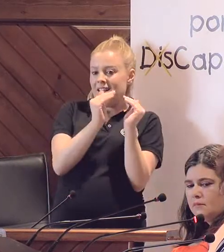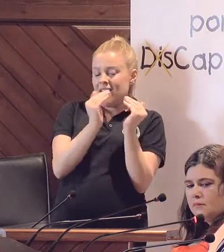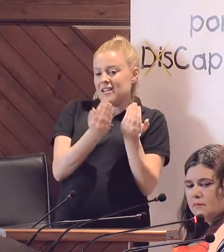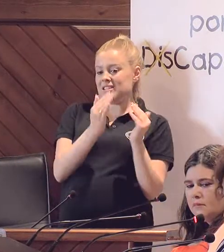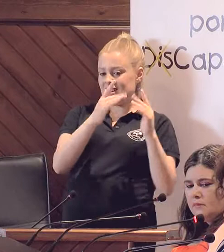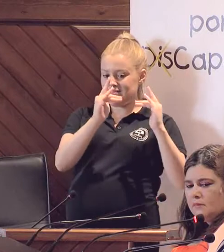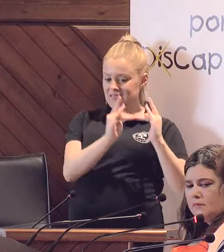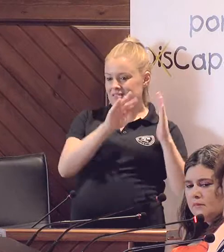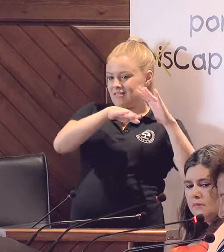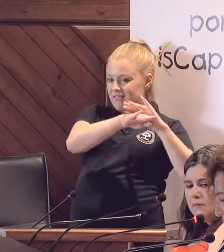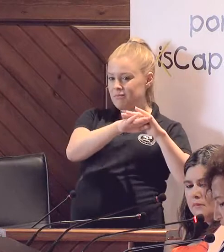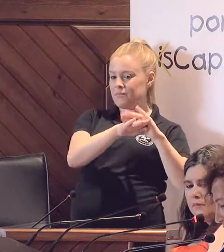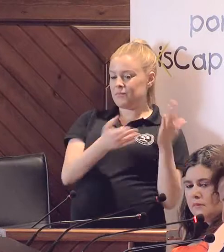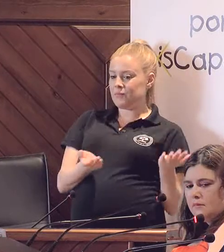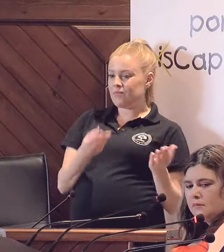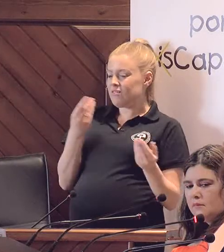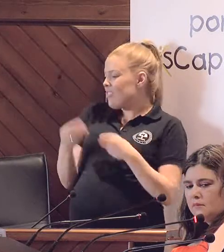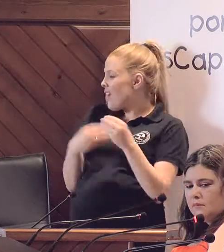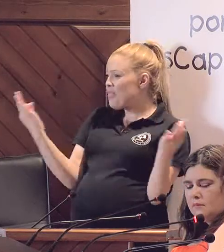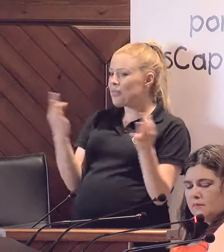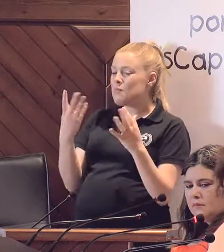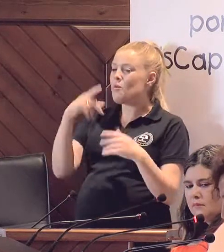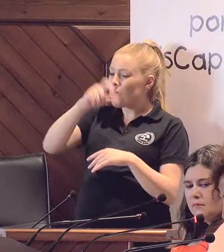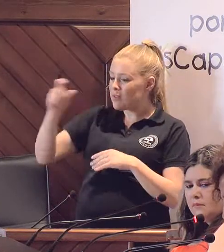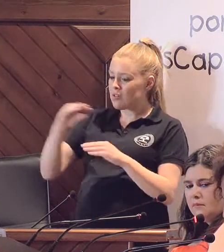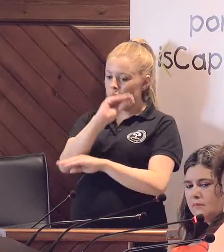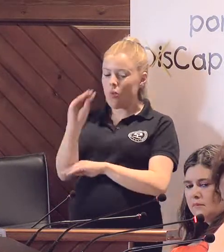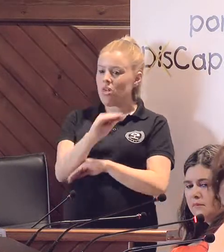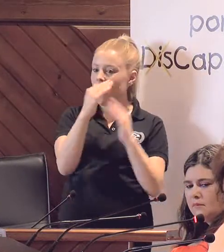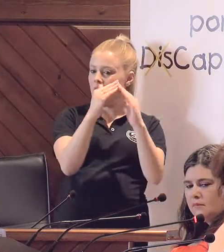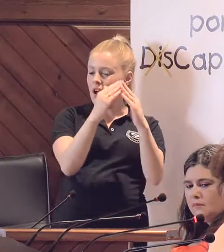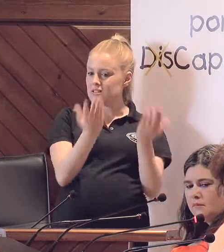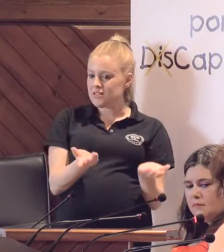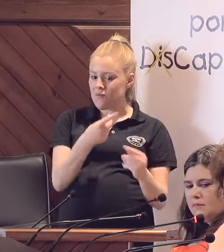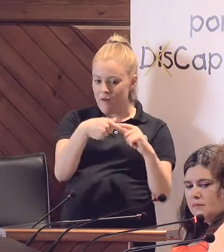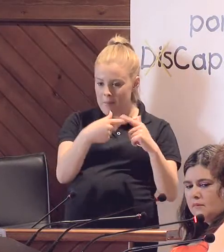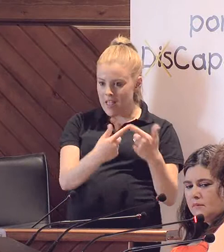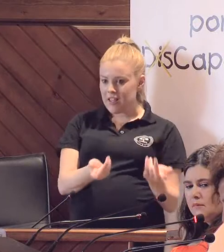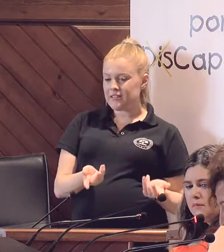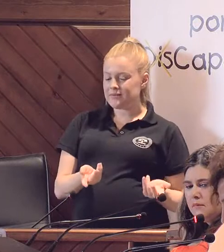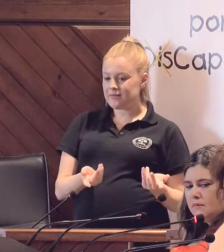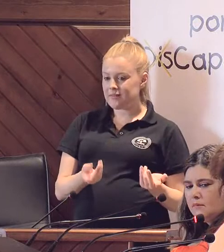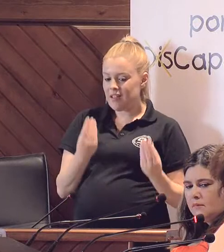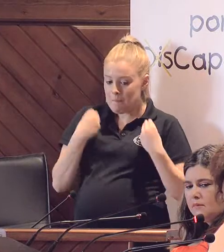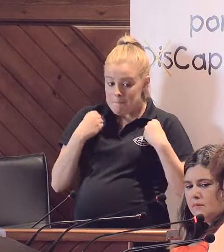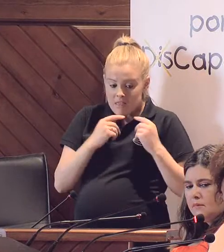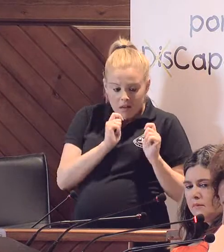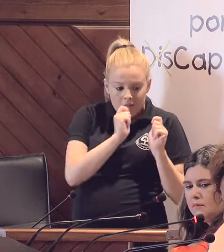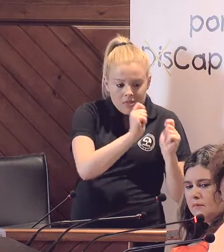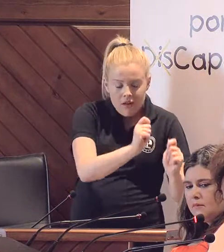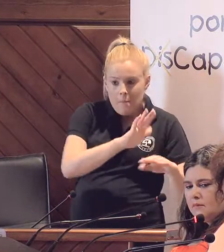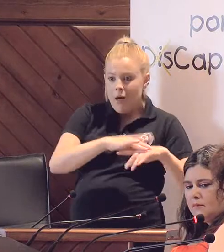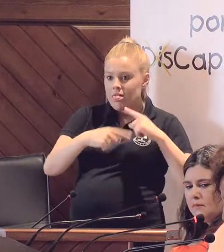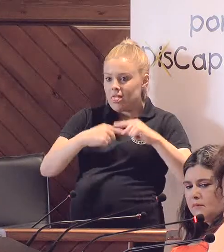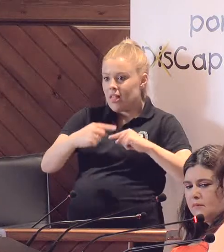su propia condena? ¿Qué hacemos realmente con los cuidadores de domicilio, los del entorno familiar, que dan vida para prolongar